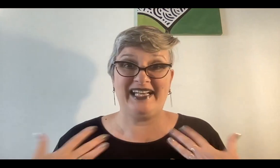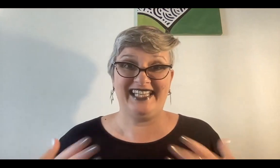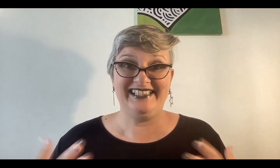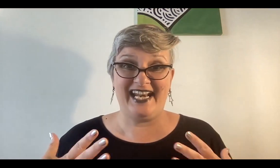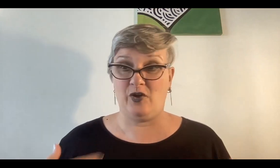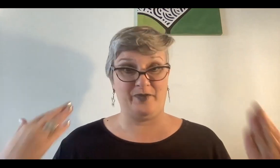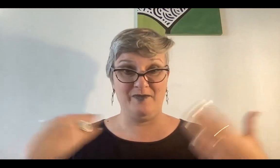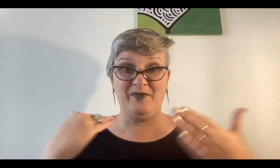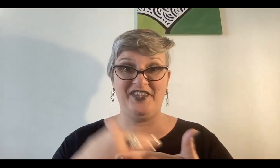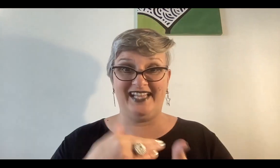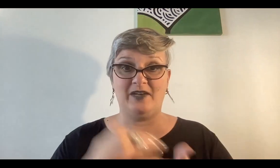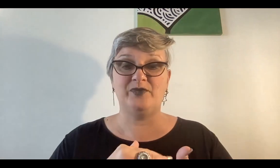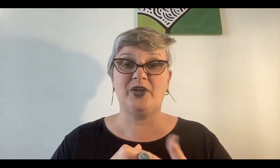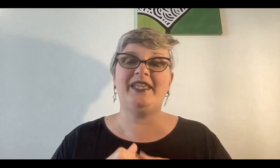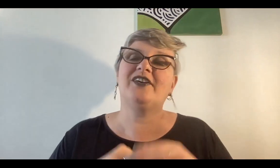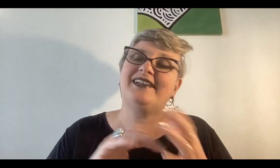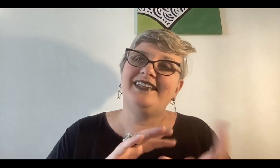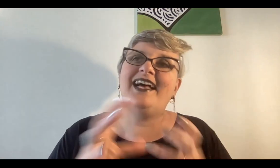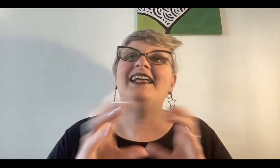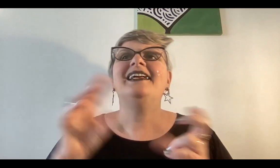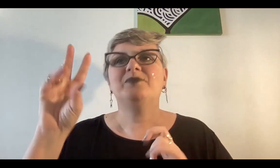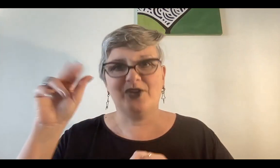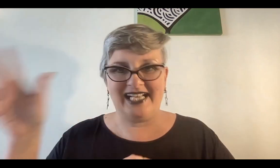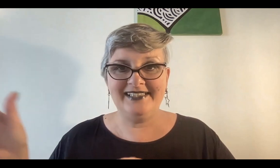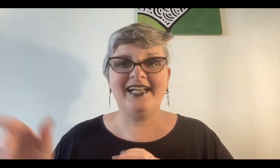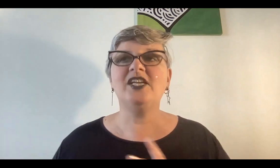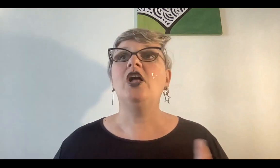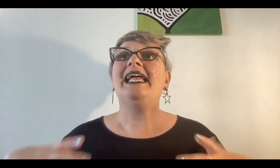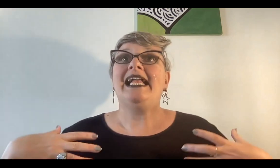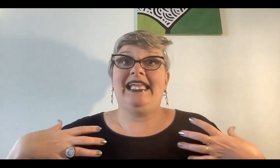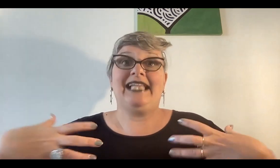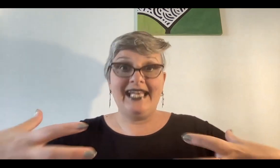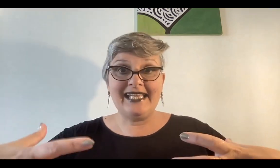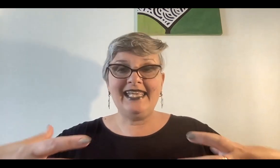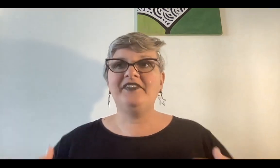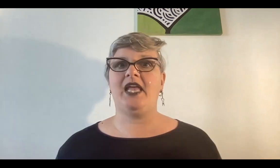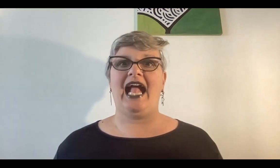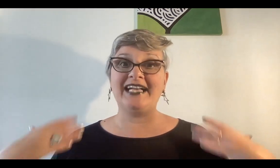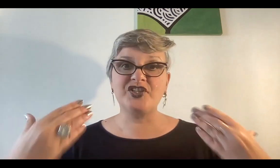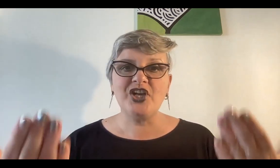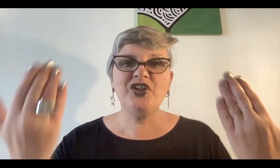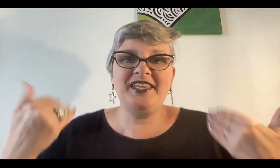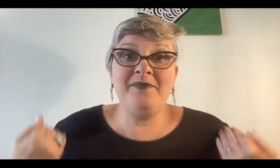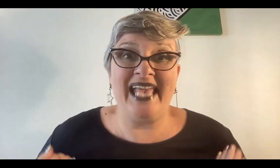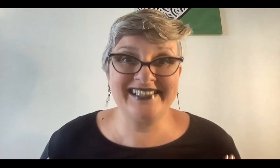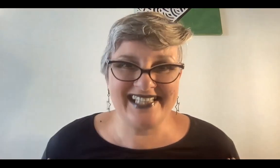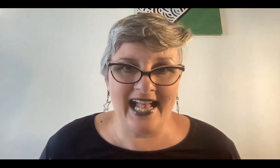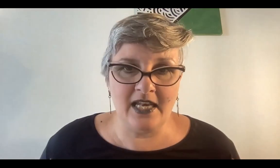Marte entra en escorpio el mismo día del punto medio que en realidad por calendario esa energía de acción desde mi astral